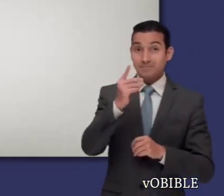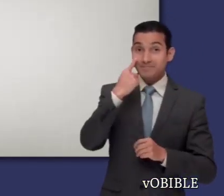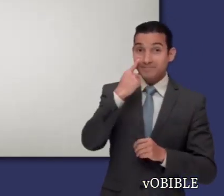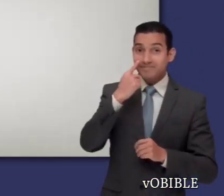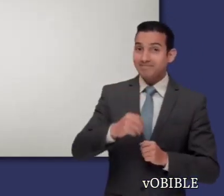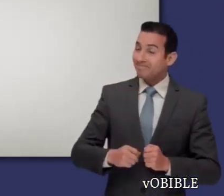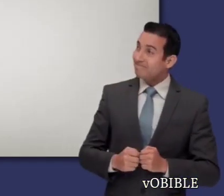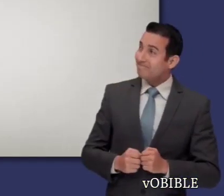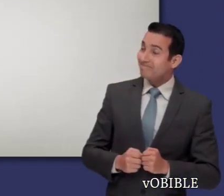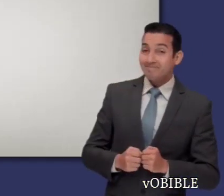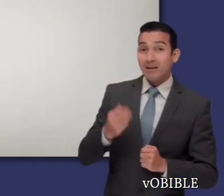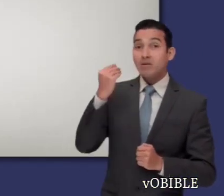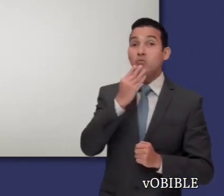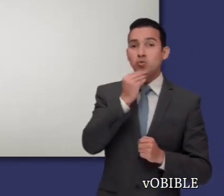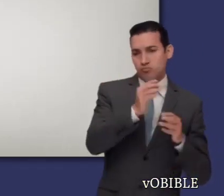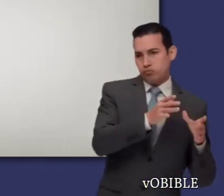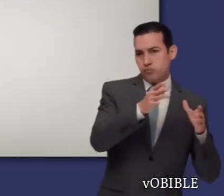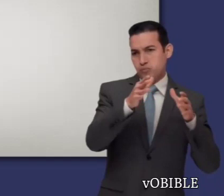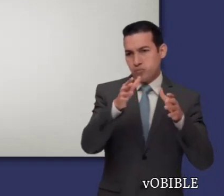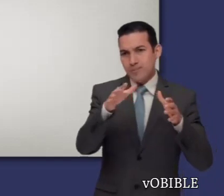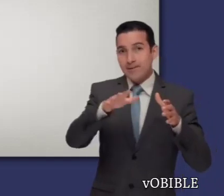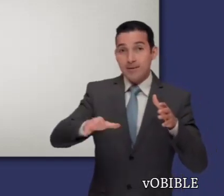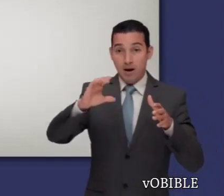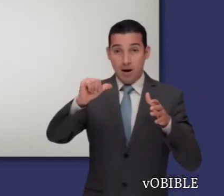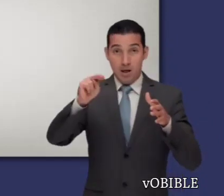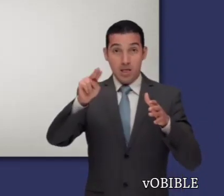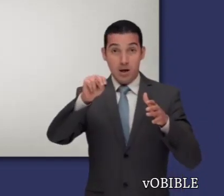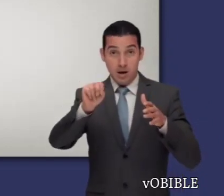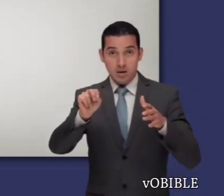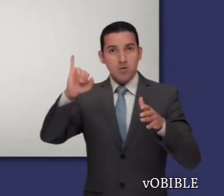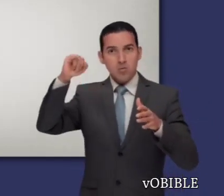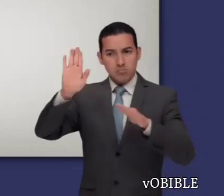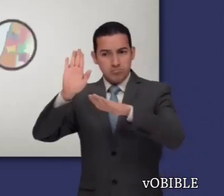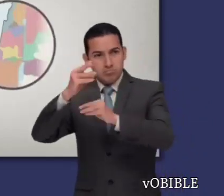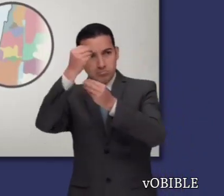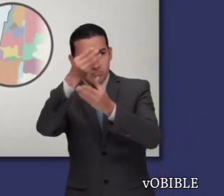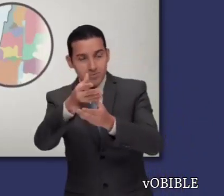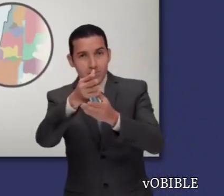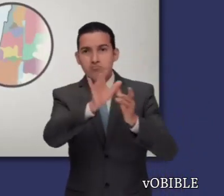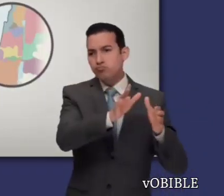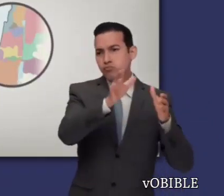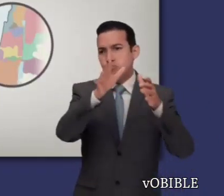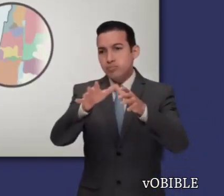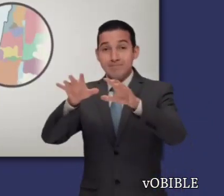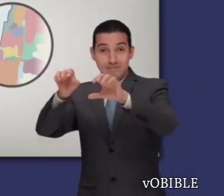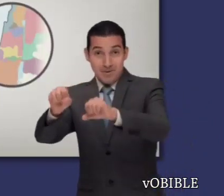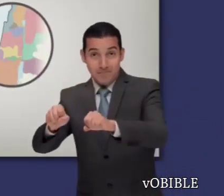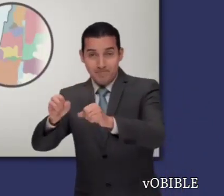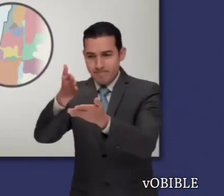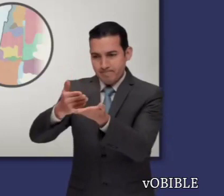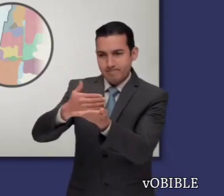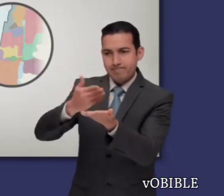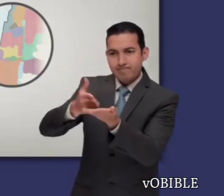secciones. Los israelitas entran en Canaán, conquistan el país, reparten la tierra entre las